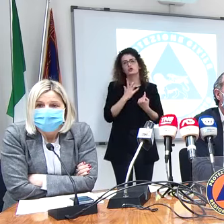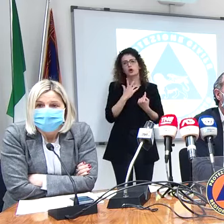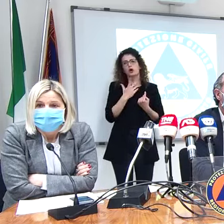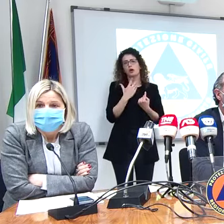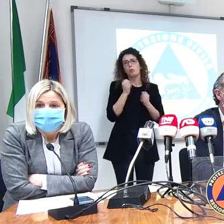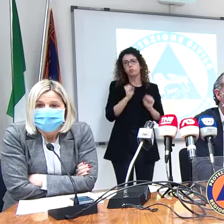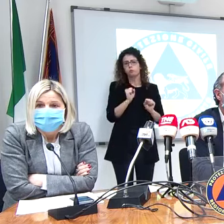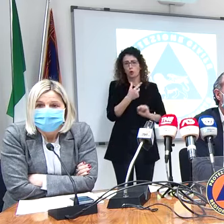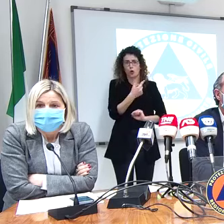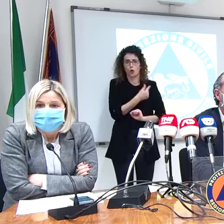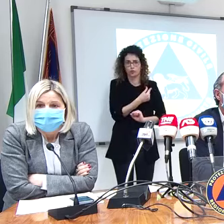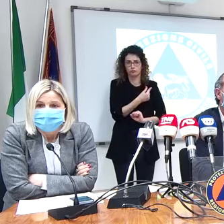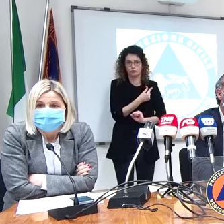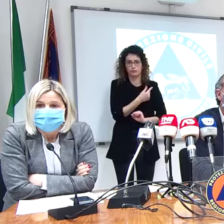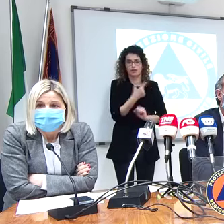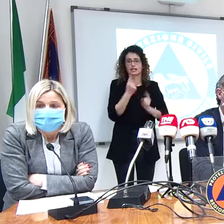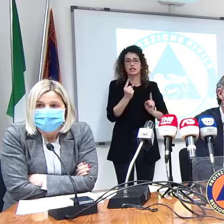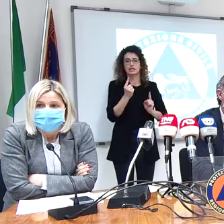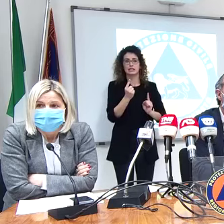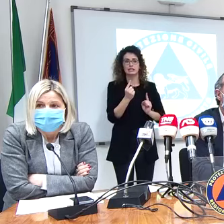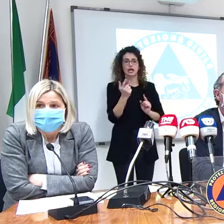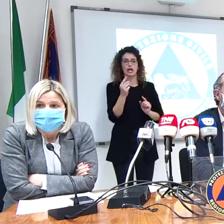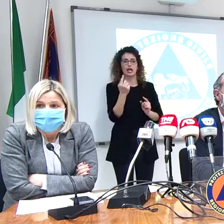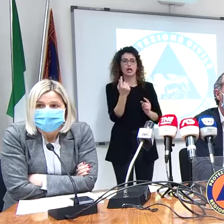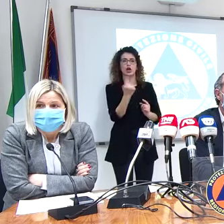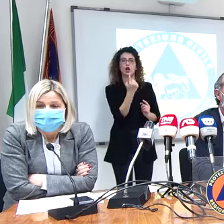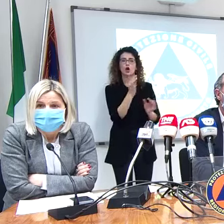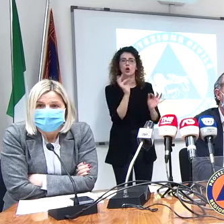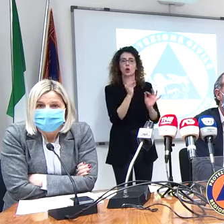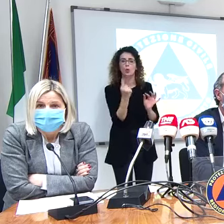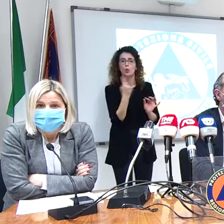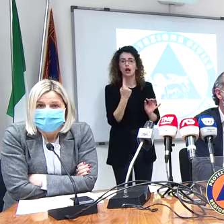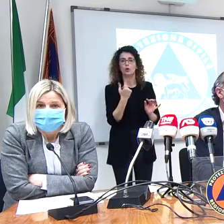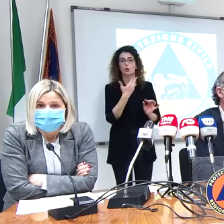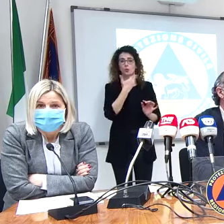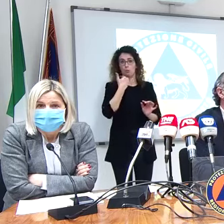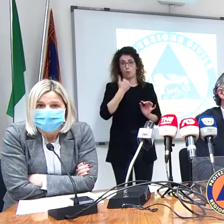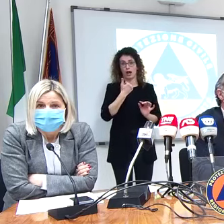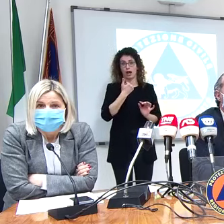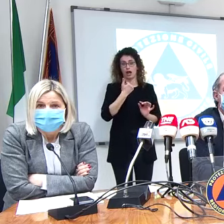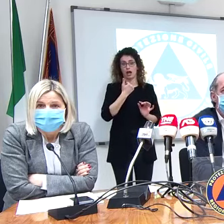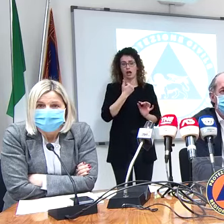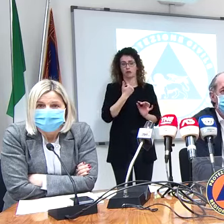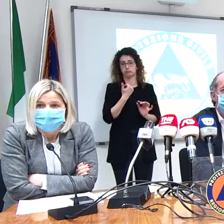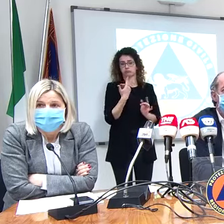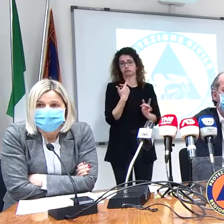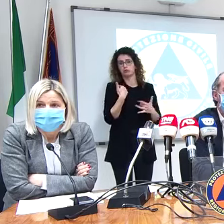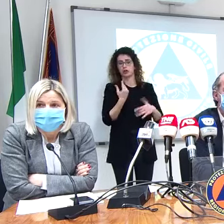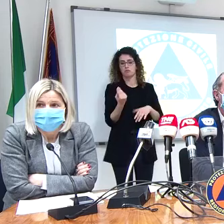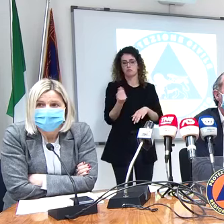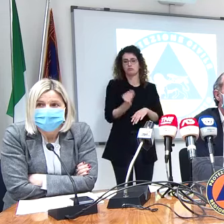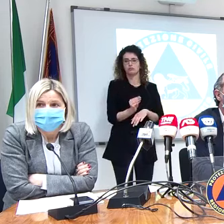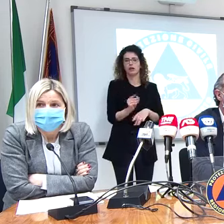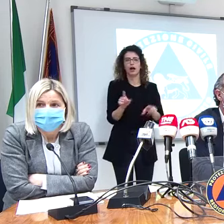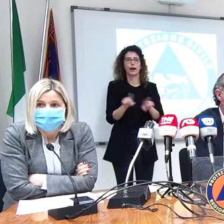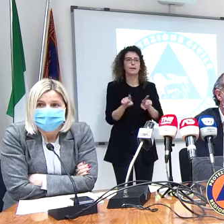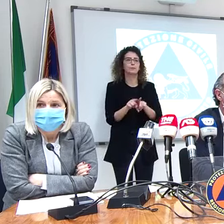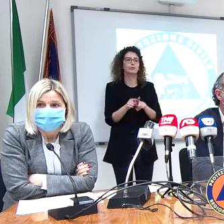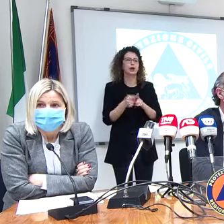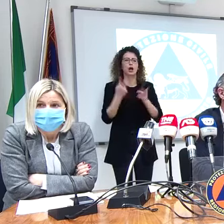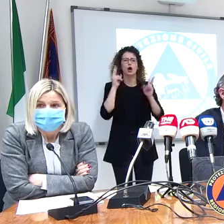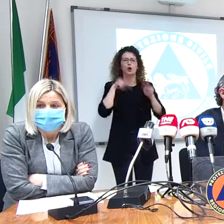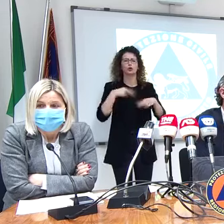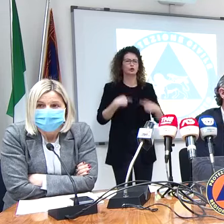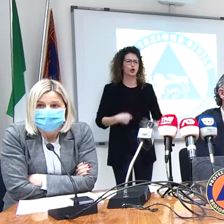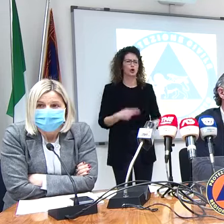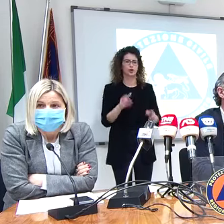se ci sarà un buco anticiperò il mio appuntamento perché c'è, come si fa con le TAC con le risonanze magnetiche con molte altre robe e